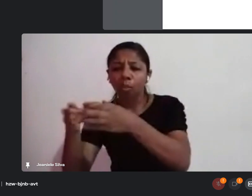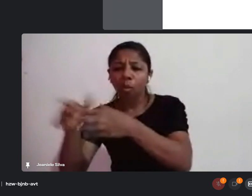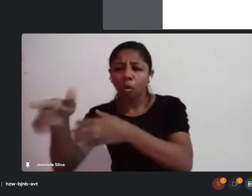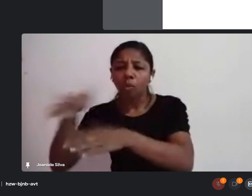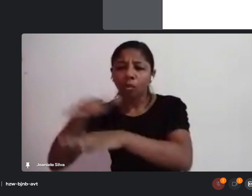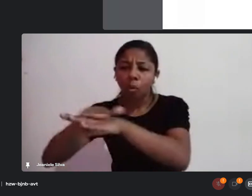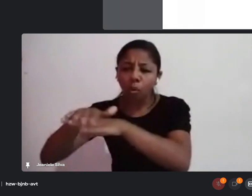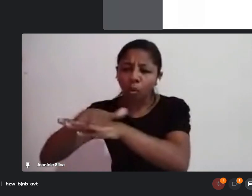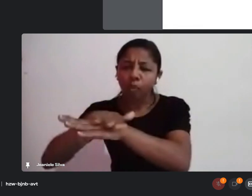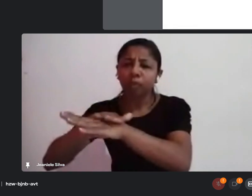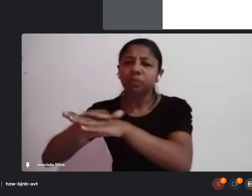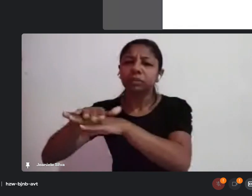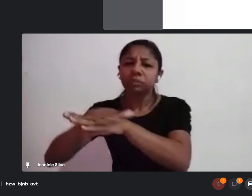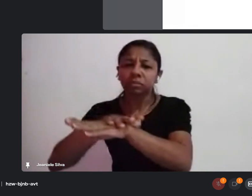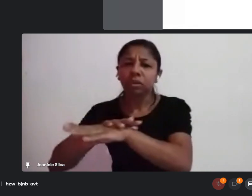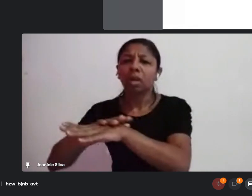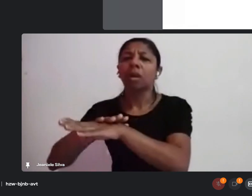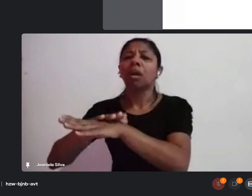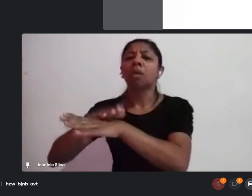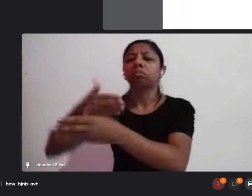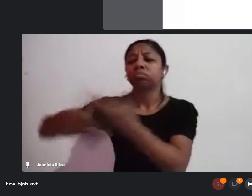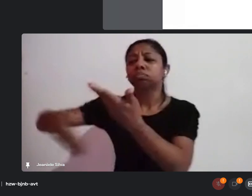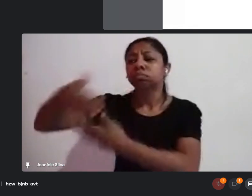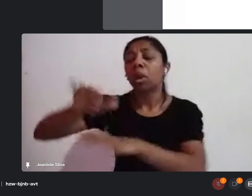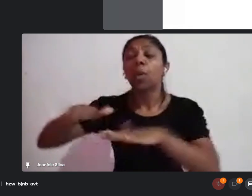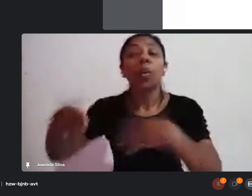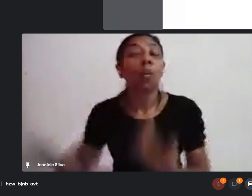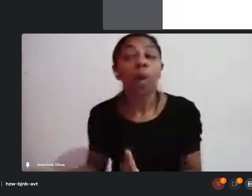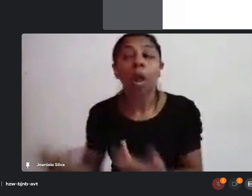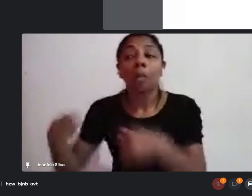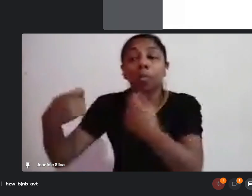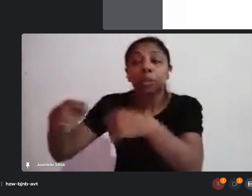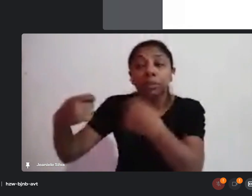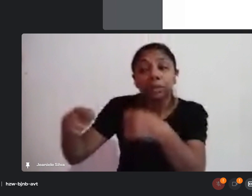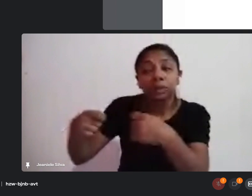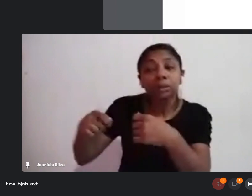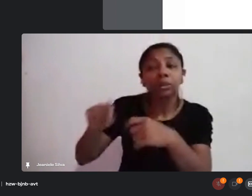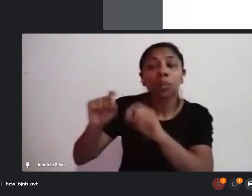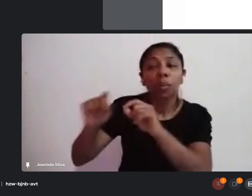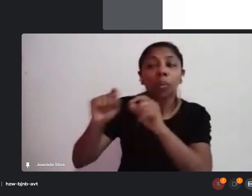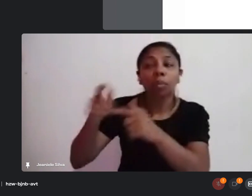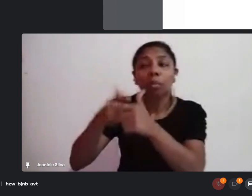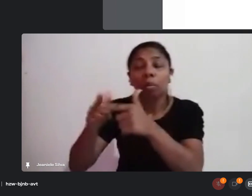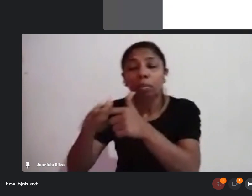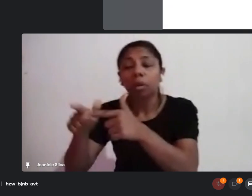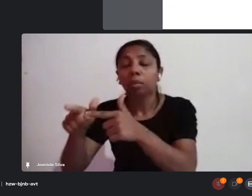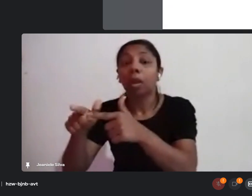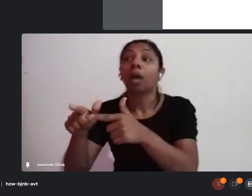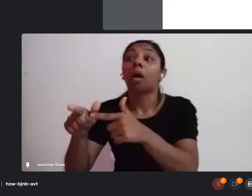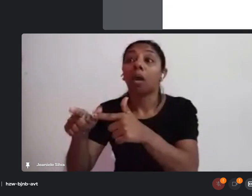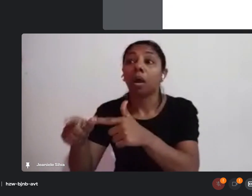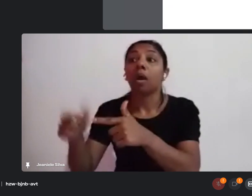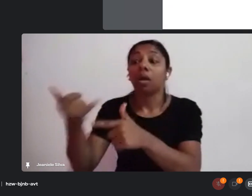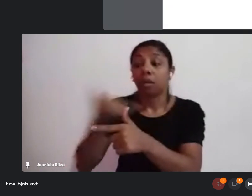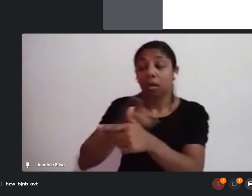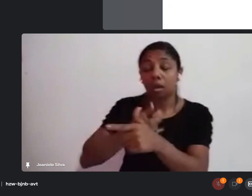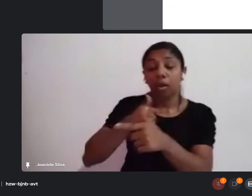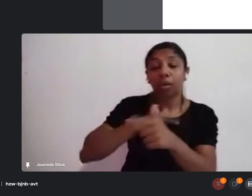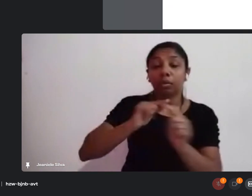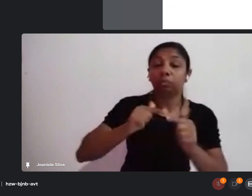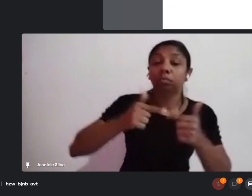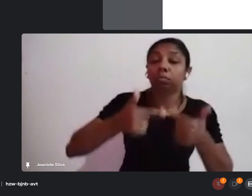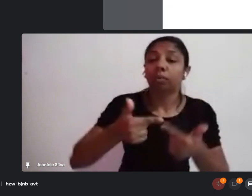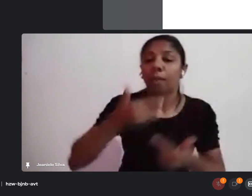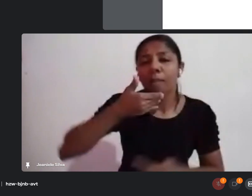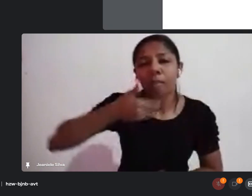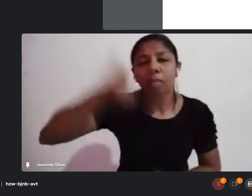vocês, para poder ver quais são as demandas do setor, o que é preciso, com que a gente possa executar da melhor forma possível,